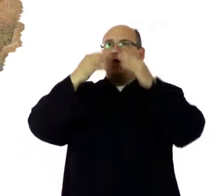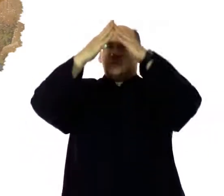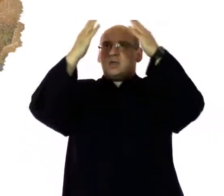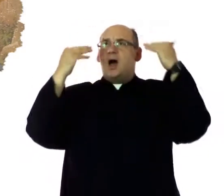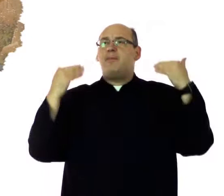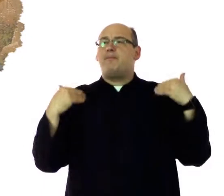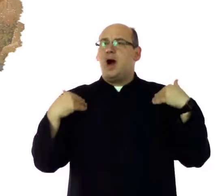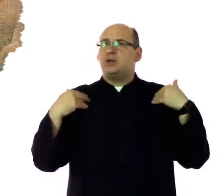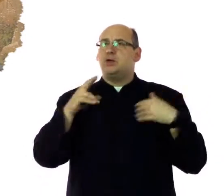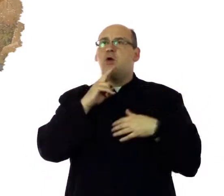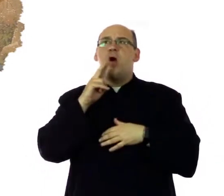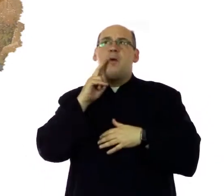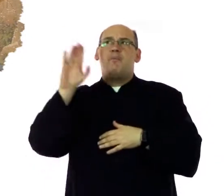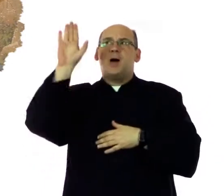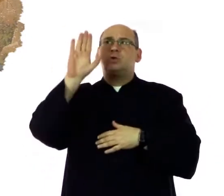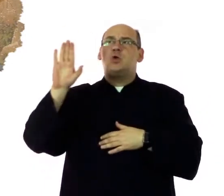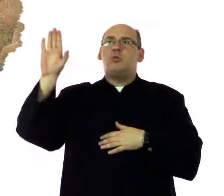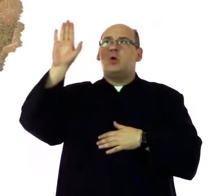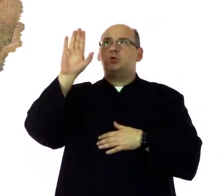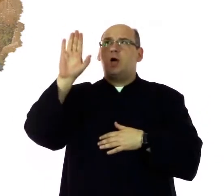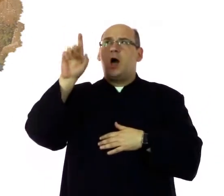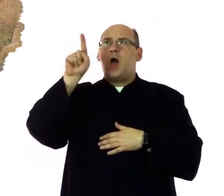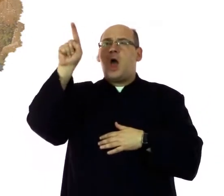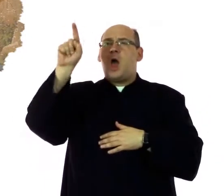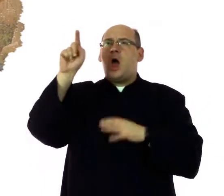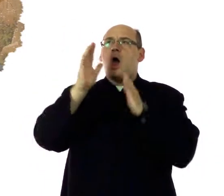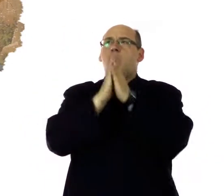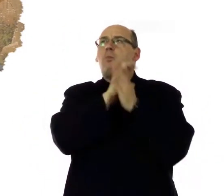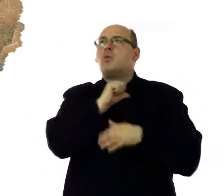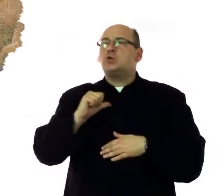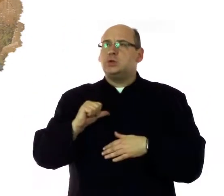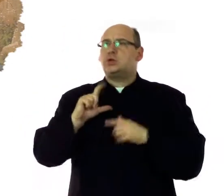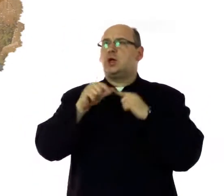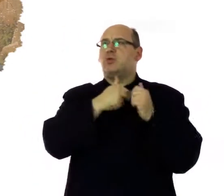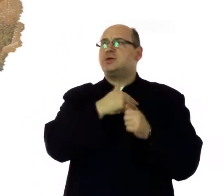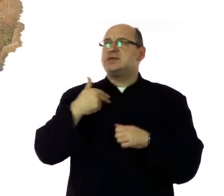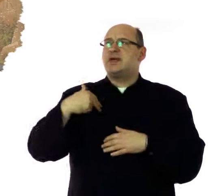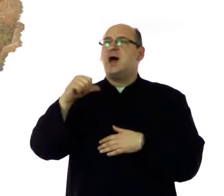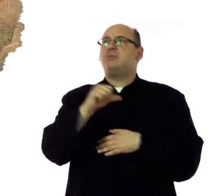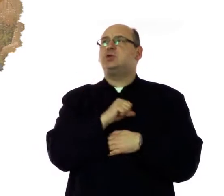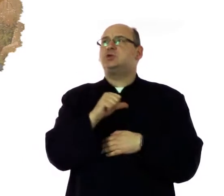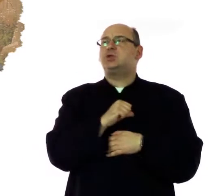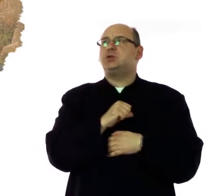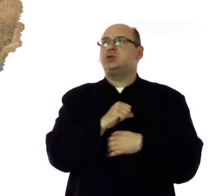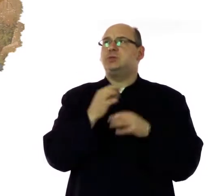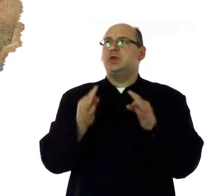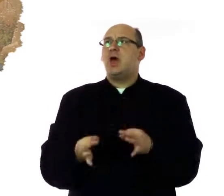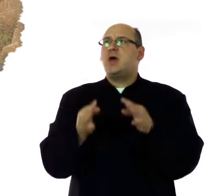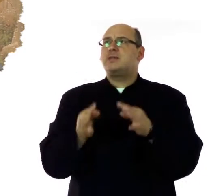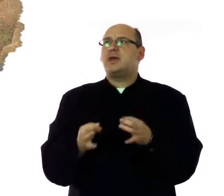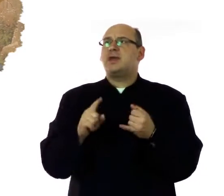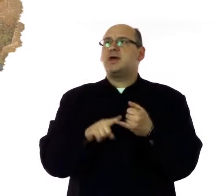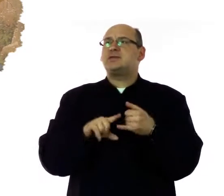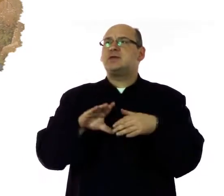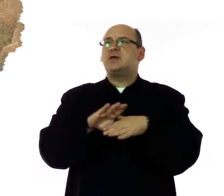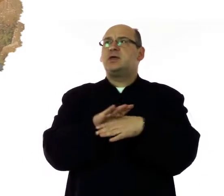Święta Mario, Matko Boża, módl się za nami grzesznymi,